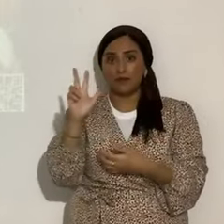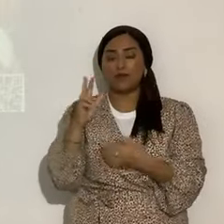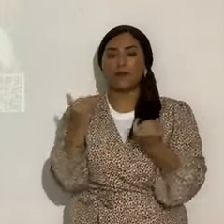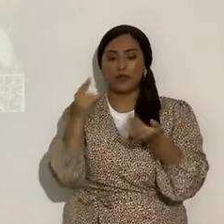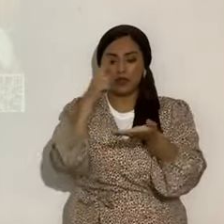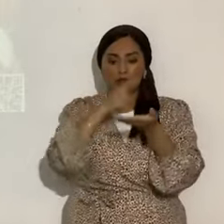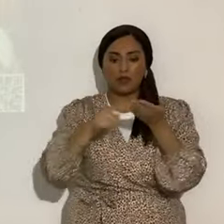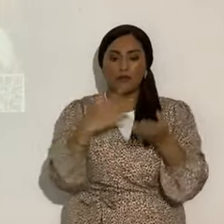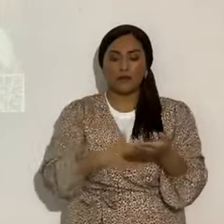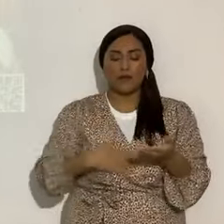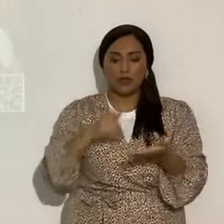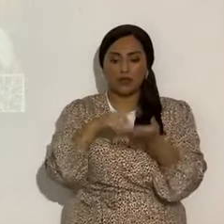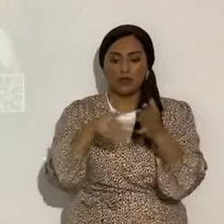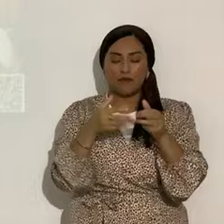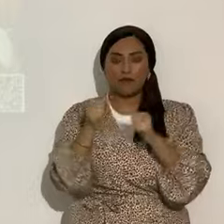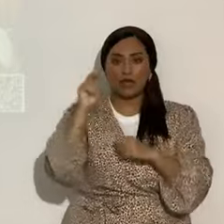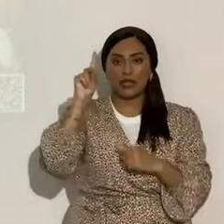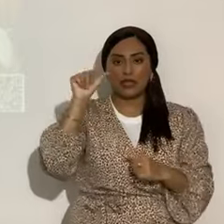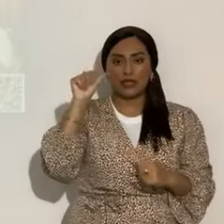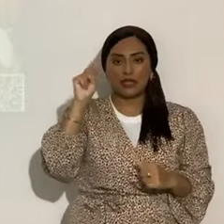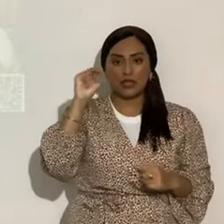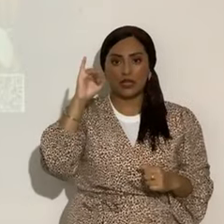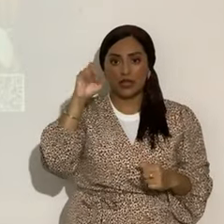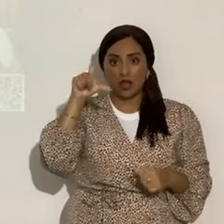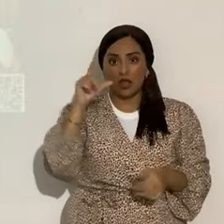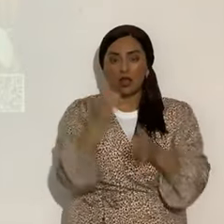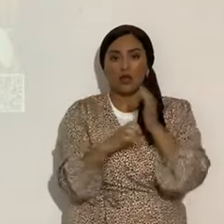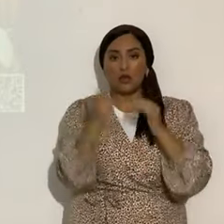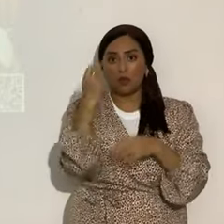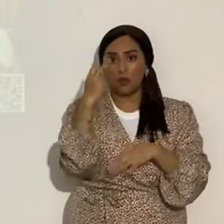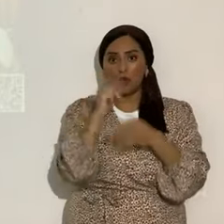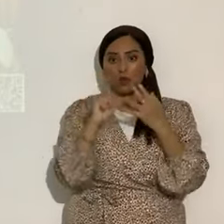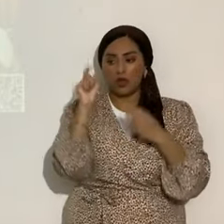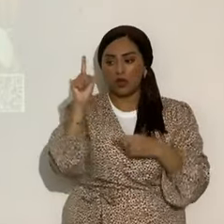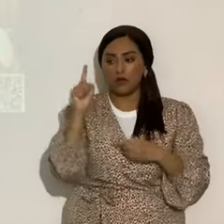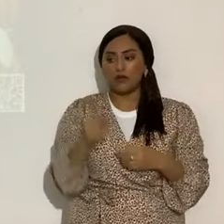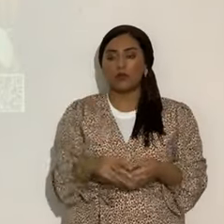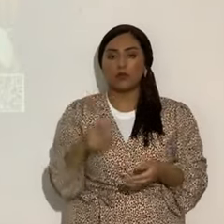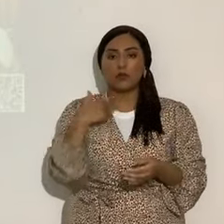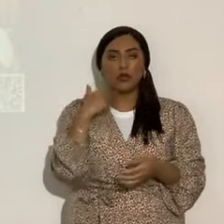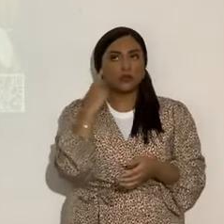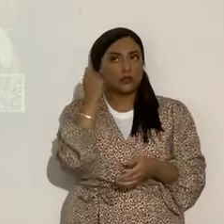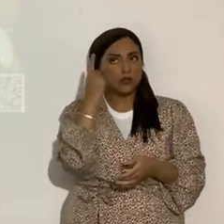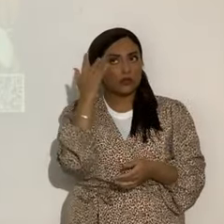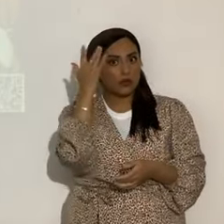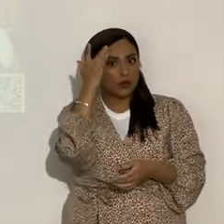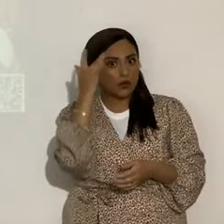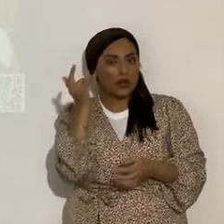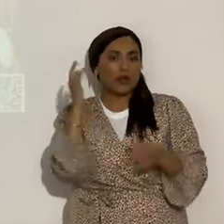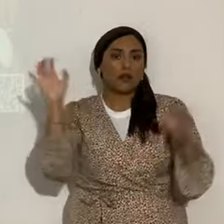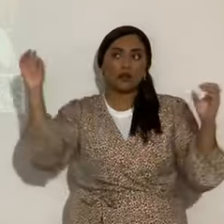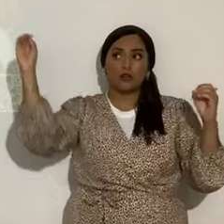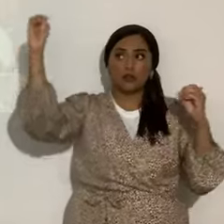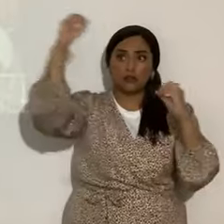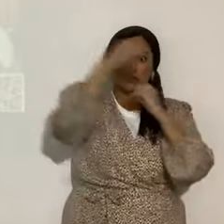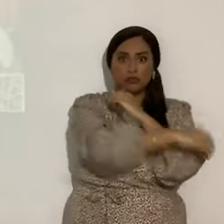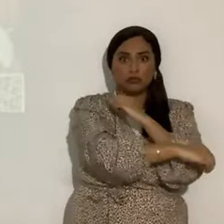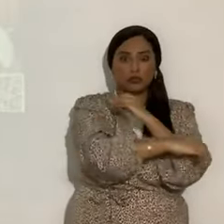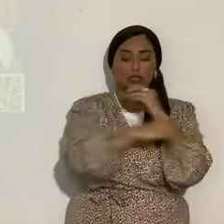Daniel. Vamos para Daniel 12, 1. Y entonces vamos a entender por qué el cometa llega hasta el